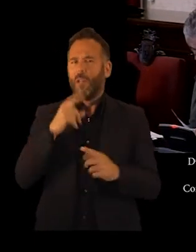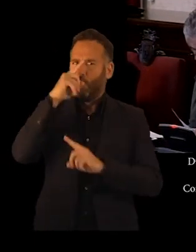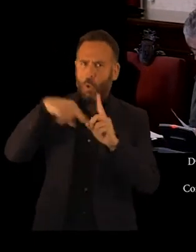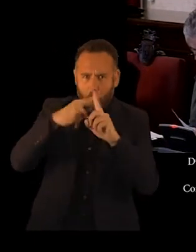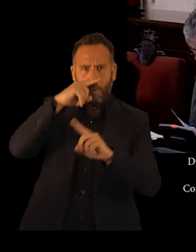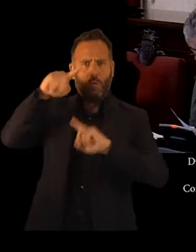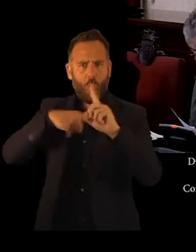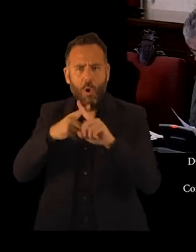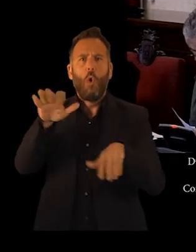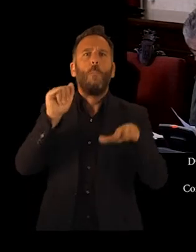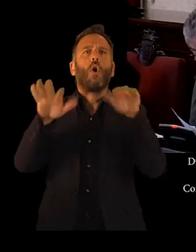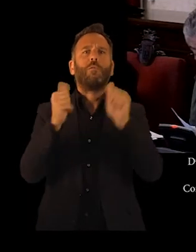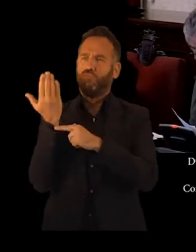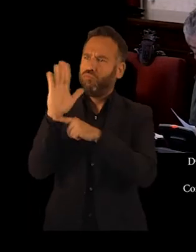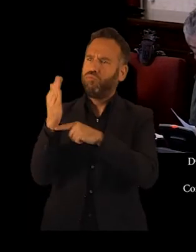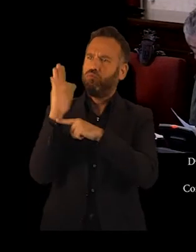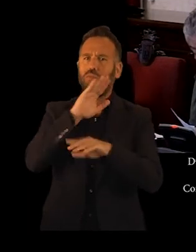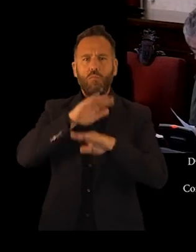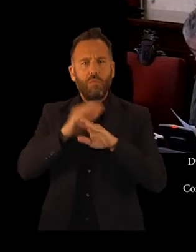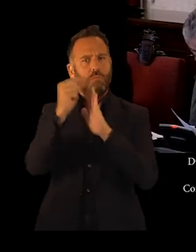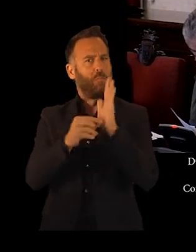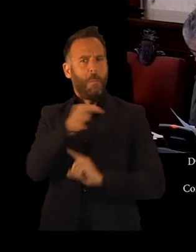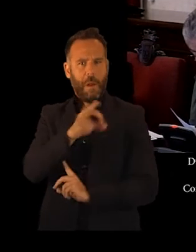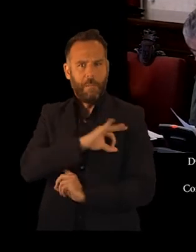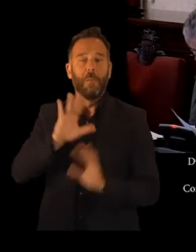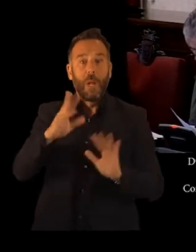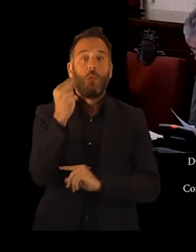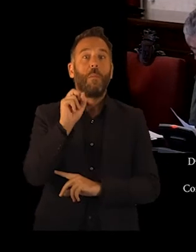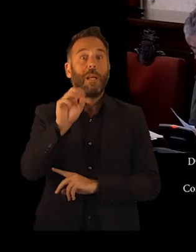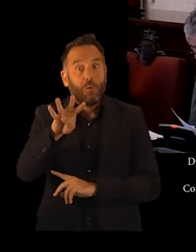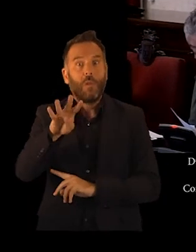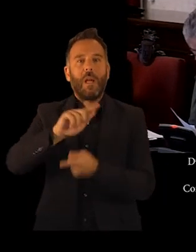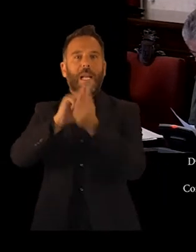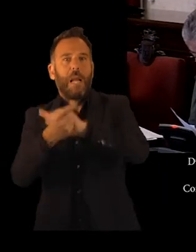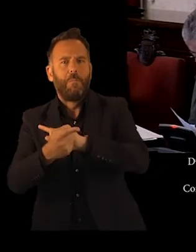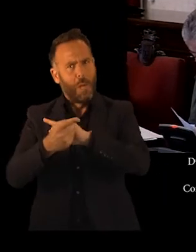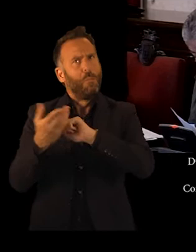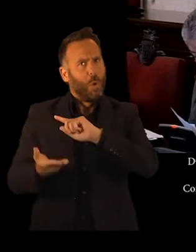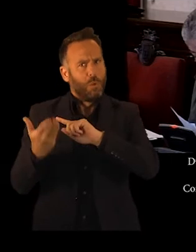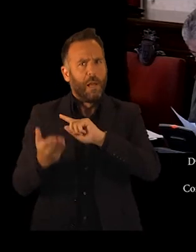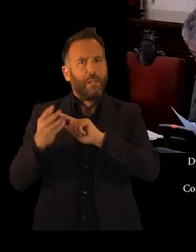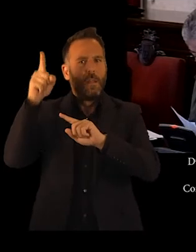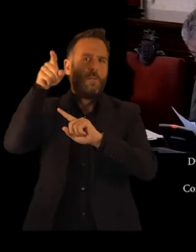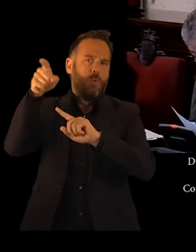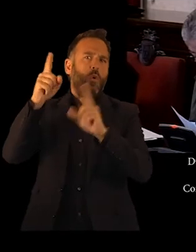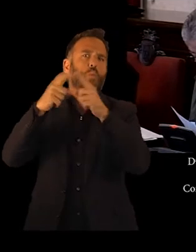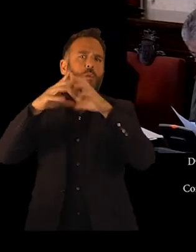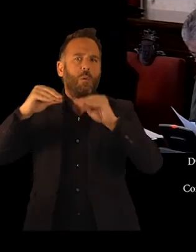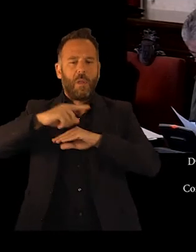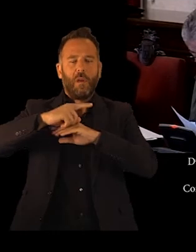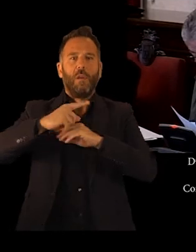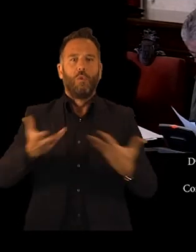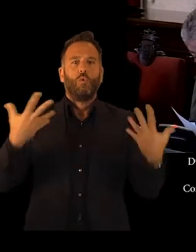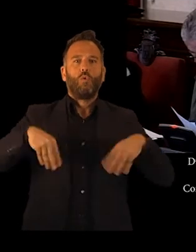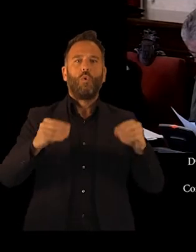cumplido todos los requisitos. Y en 2014 la convocatoria del programa Andalucía Oriente sufrió una modificación sustancial y estableció la descentralización de la